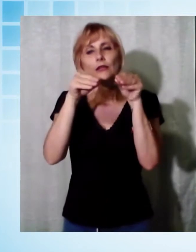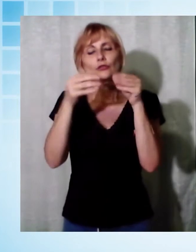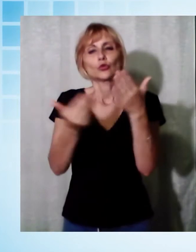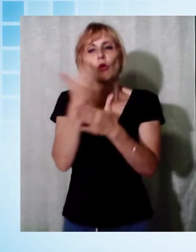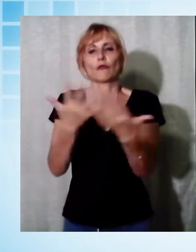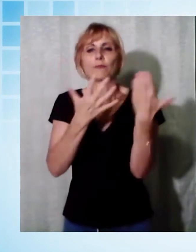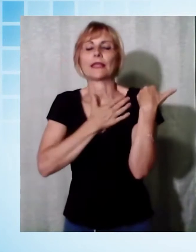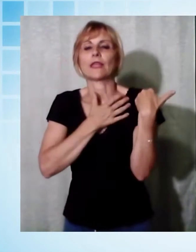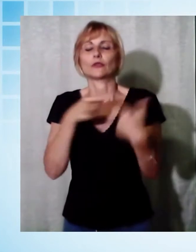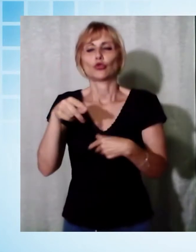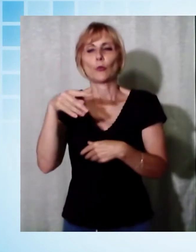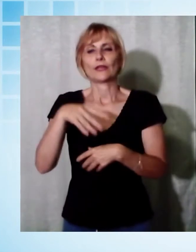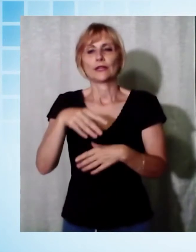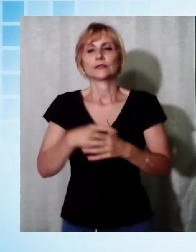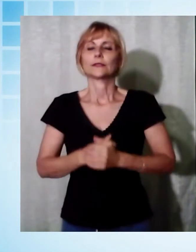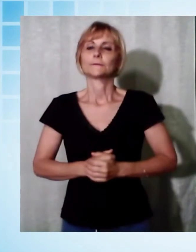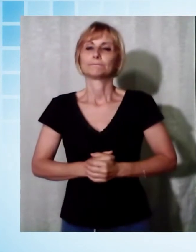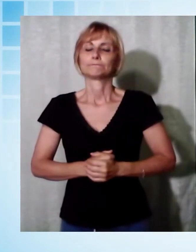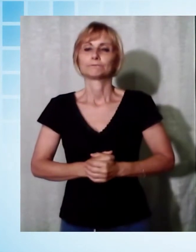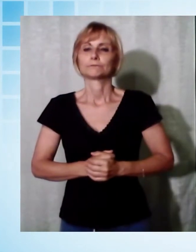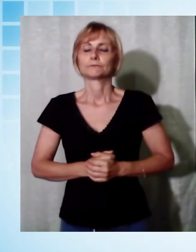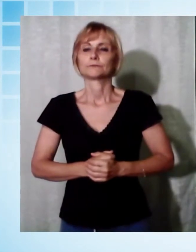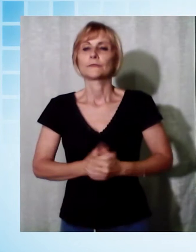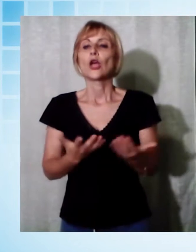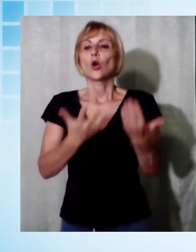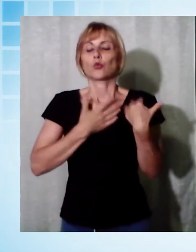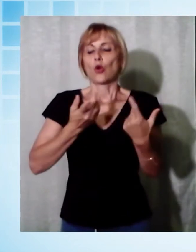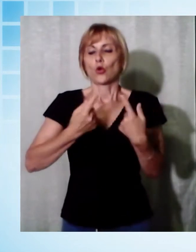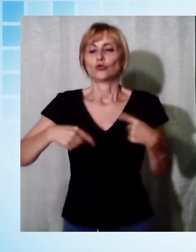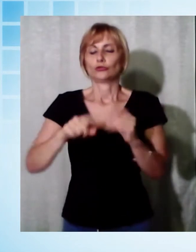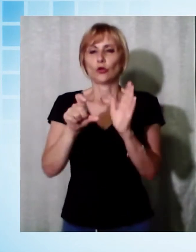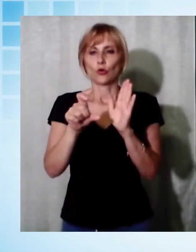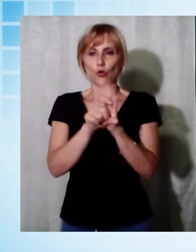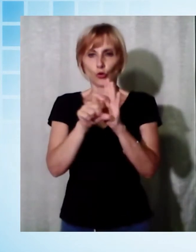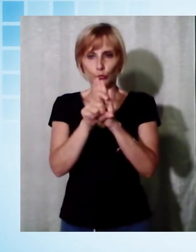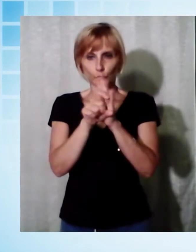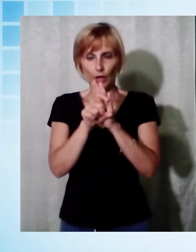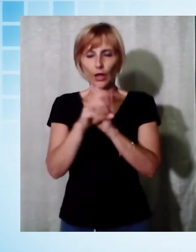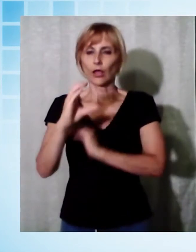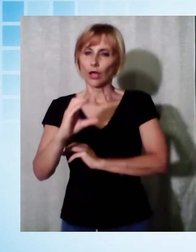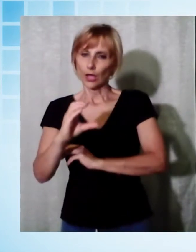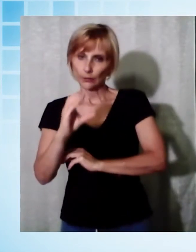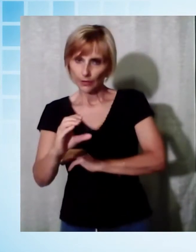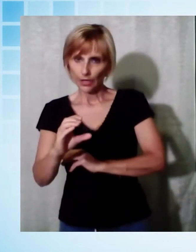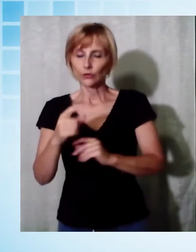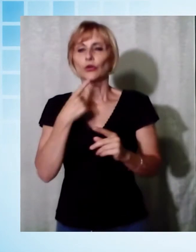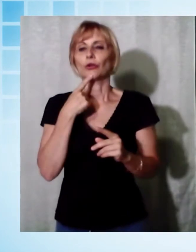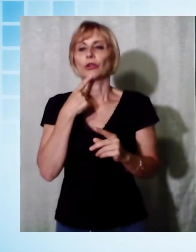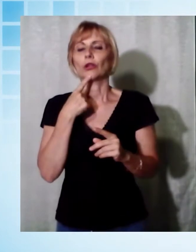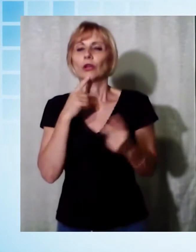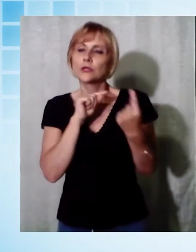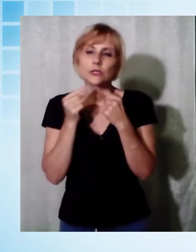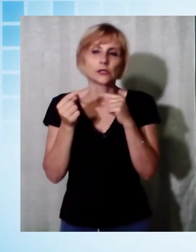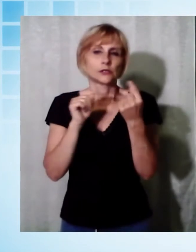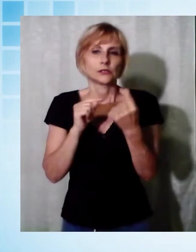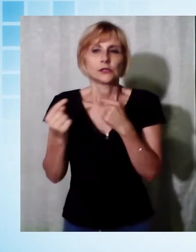Menezini. Svilimento del ruolo del Consiglio Comunale e totale sordità alle stanze dell'opposizione. E' questo il quadro